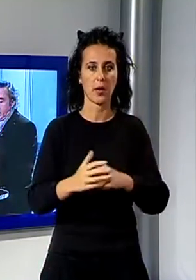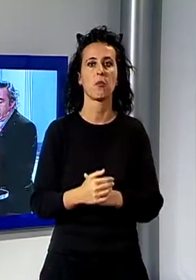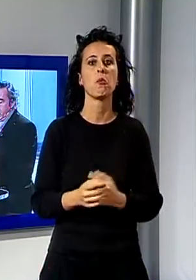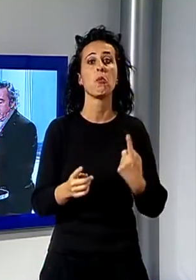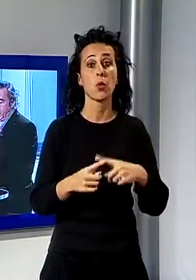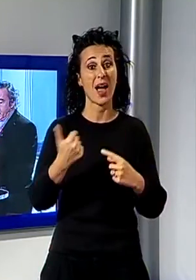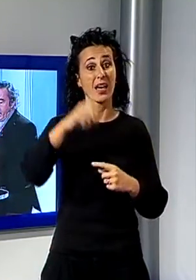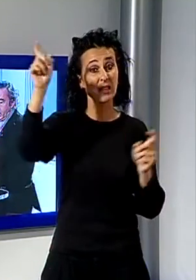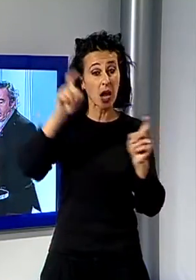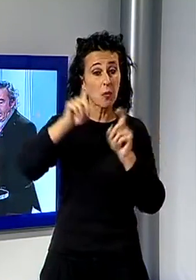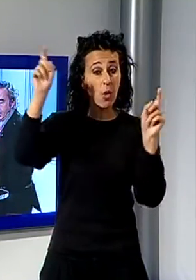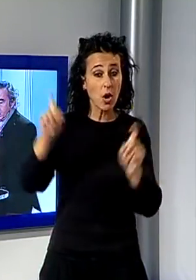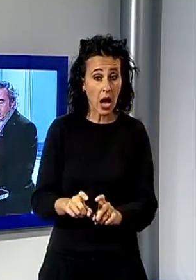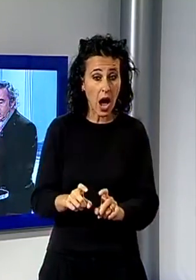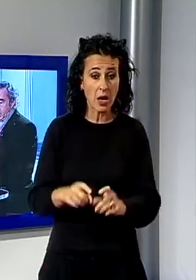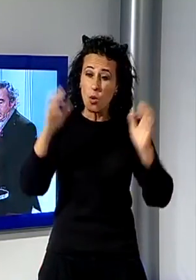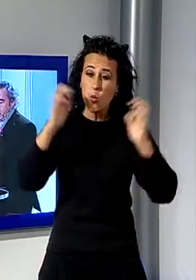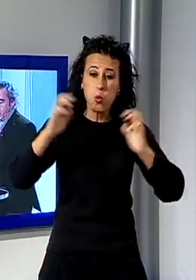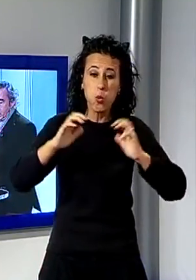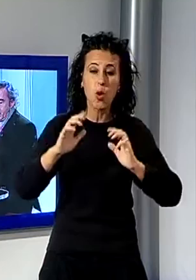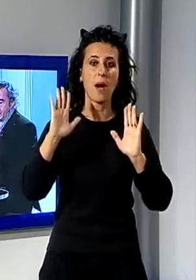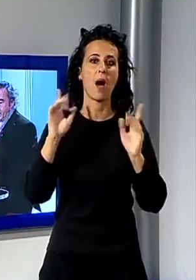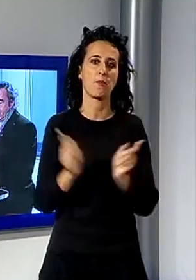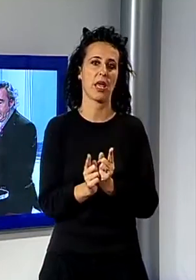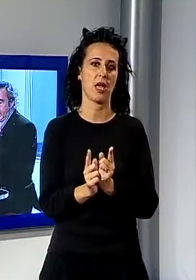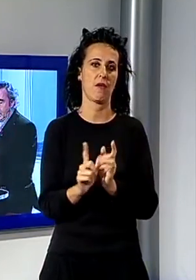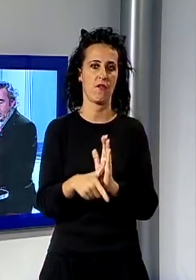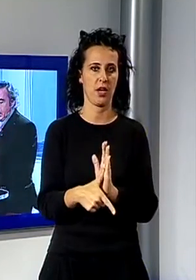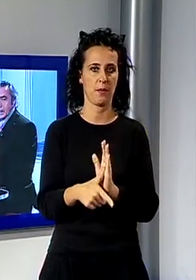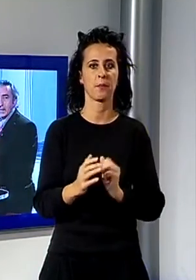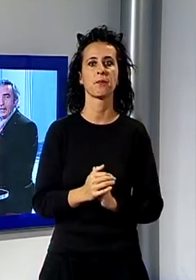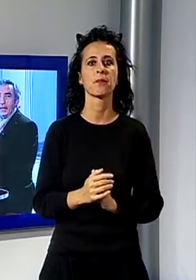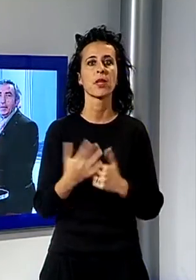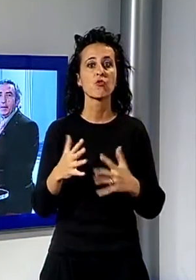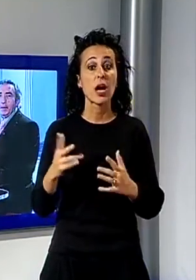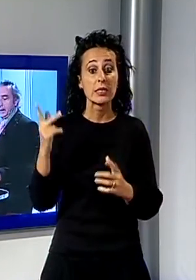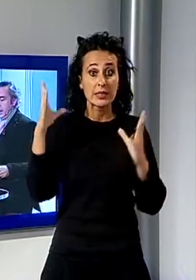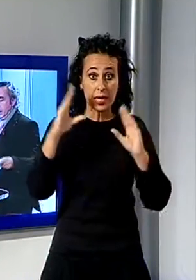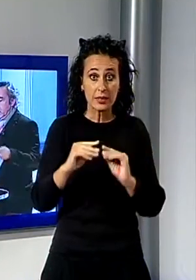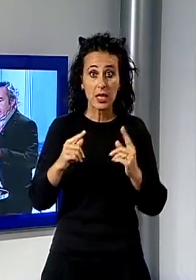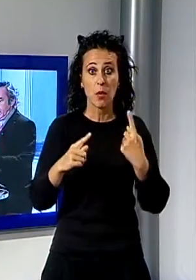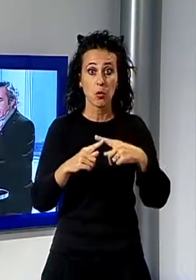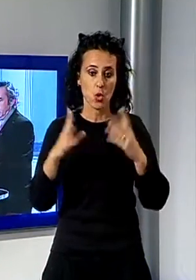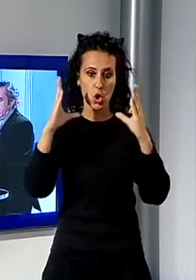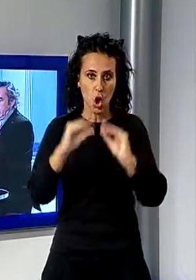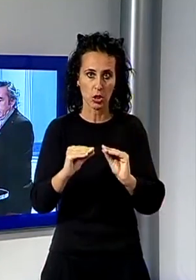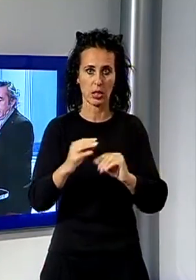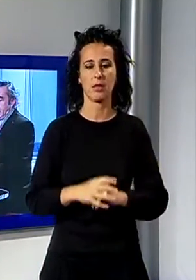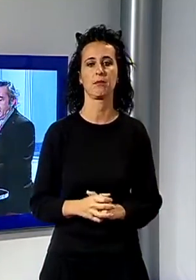forti ma di breve durata sulle zone delle province di Massa e Lucca, già da stasera nella prima parte della nottata. Ed è stata